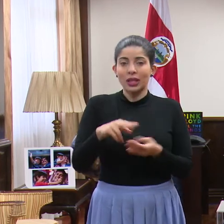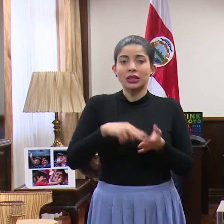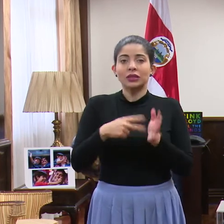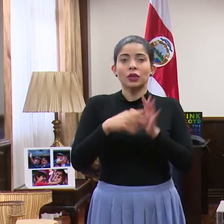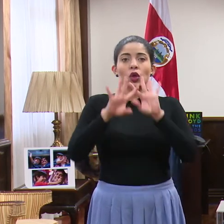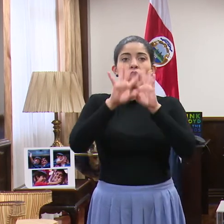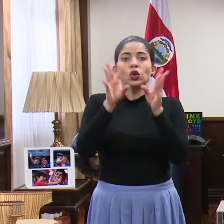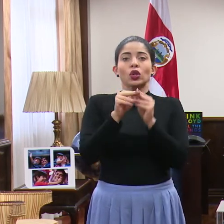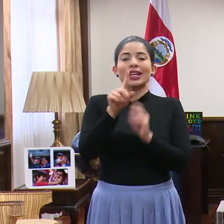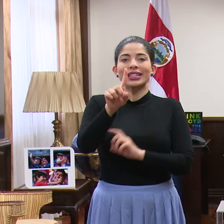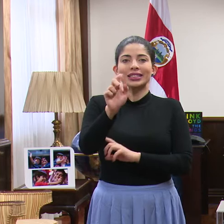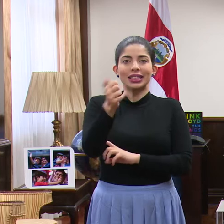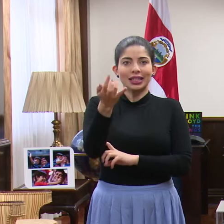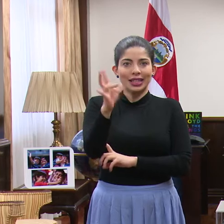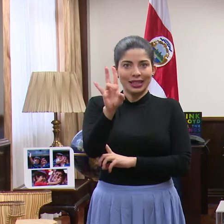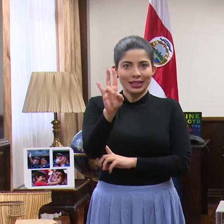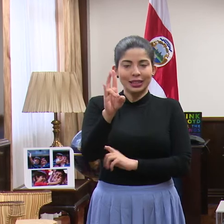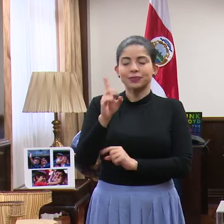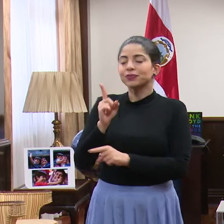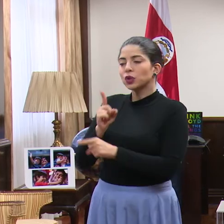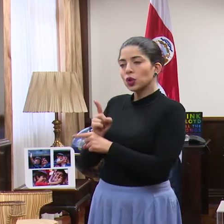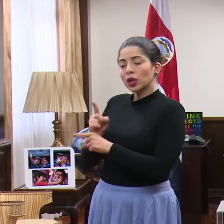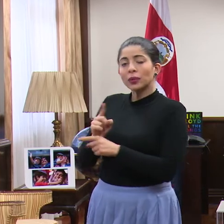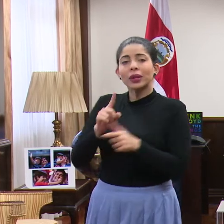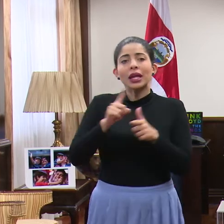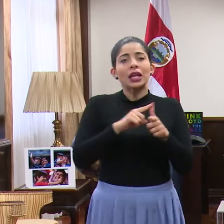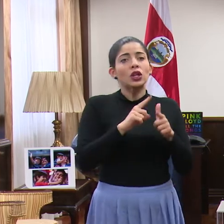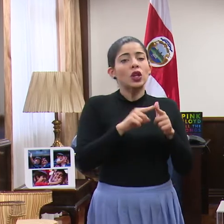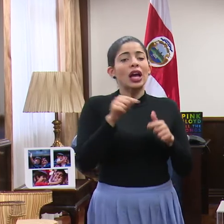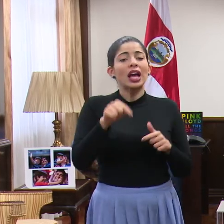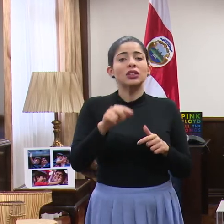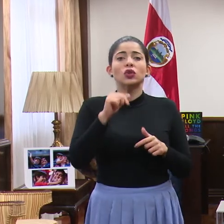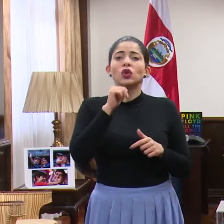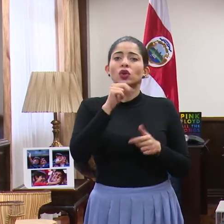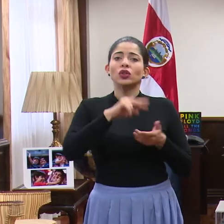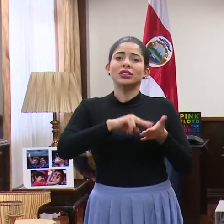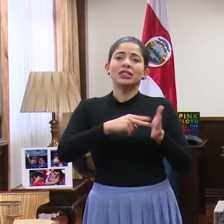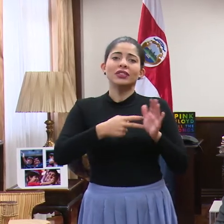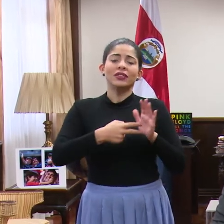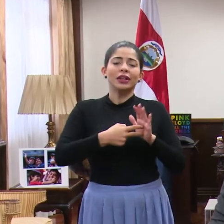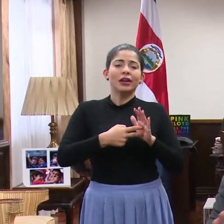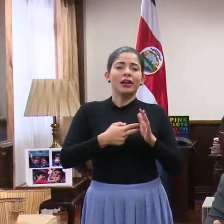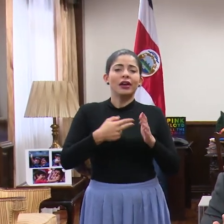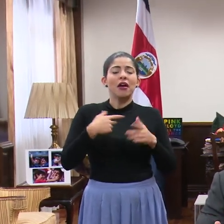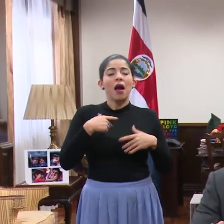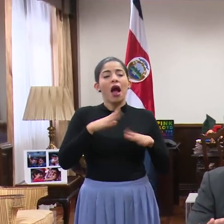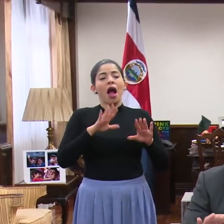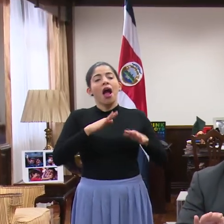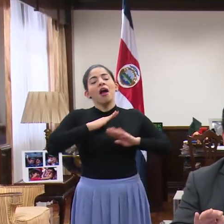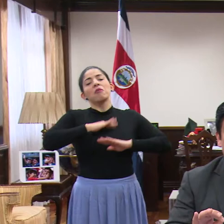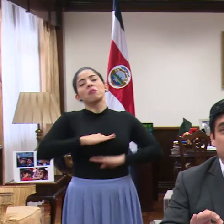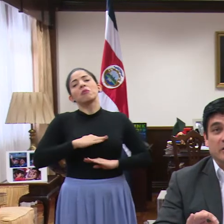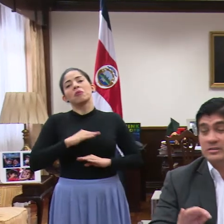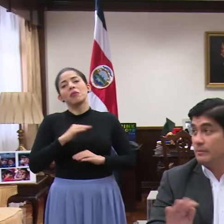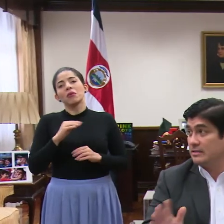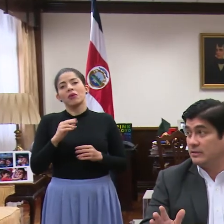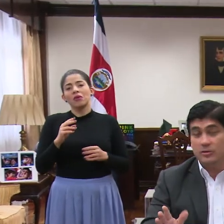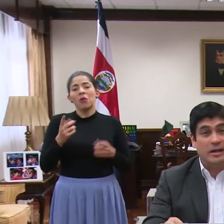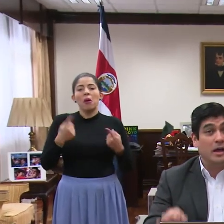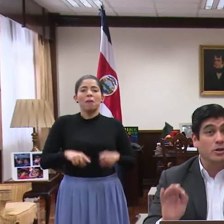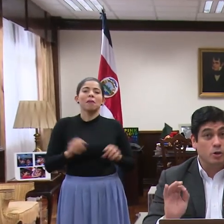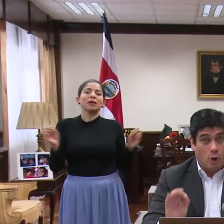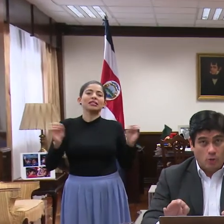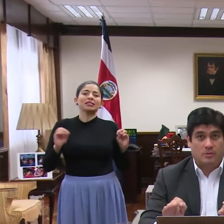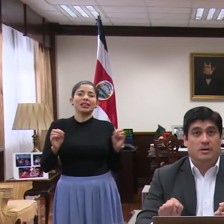llegar a un total de 117. Exacto. Entonces esto no es para que nos estemos, para que nos atengamos, para que digamos aquí ya no está